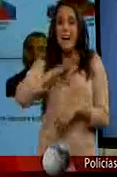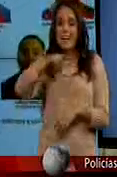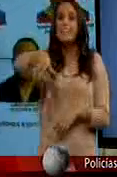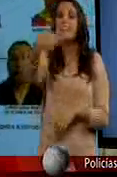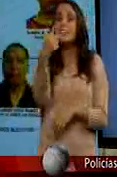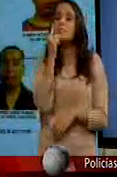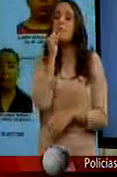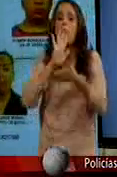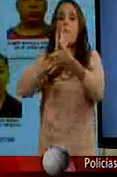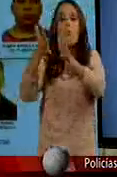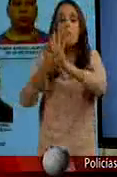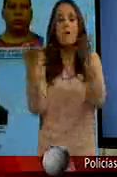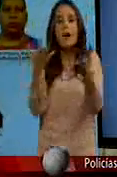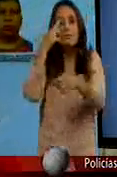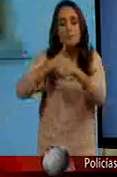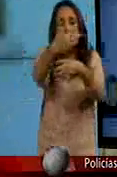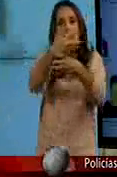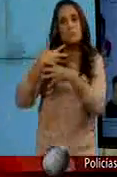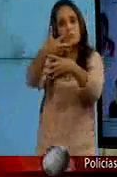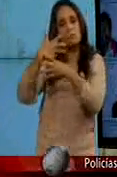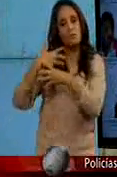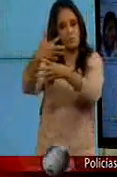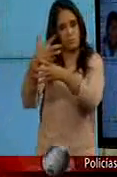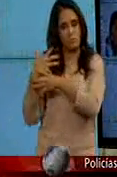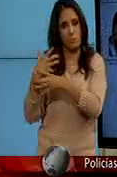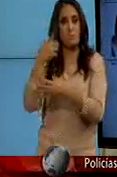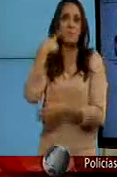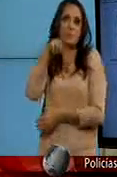policías federales En activo Para que no digan